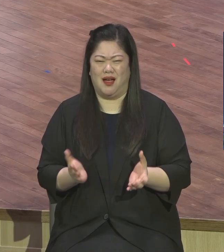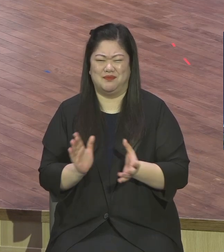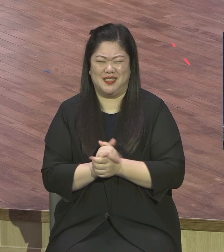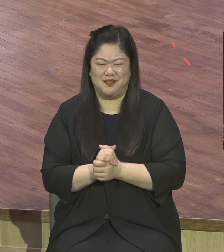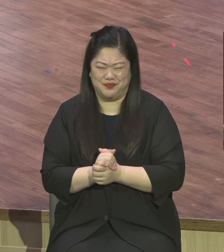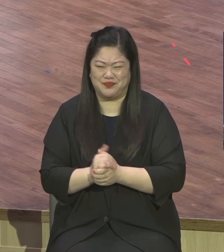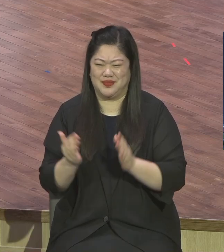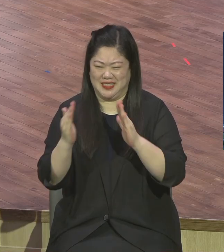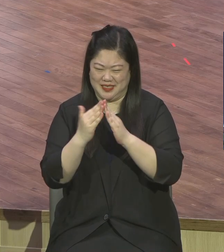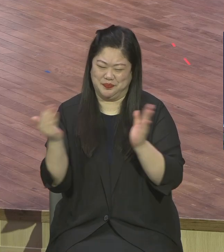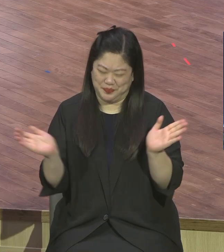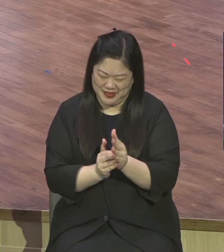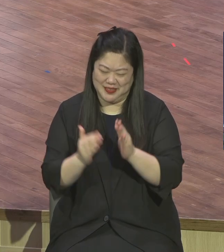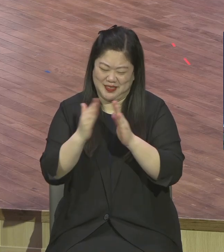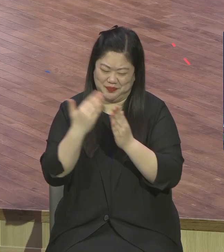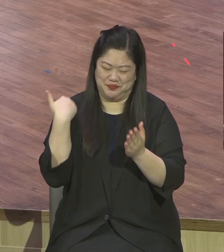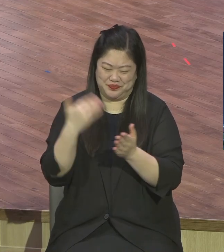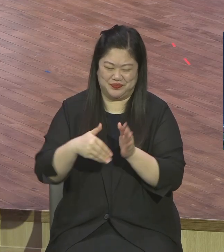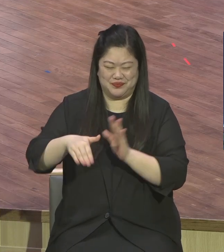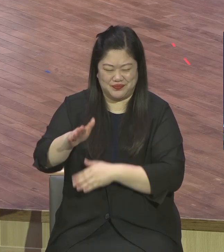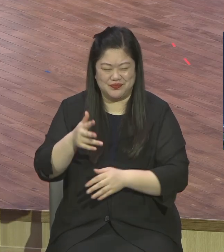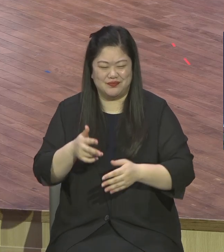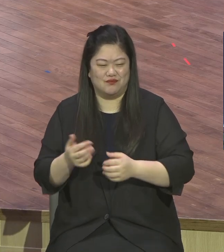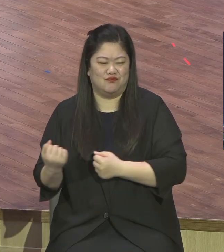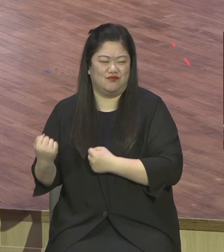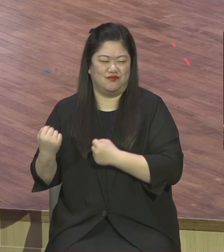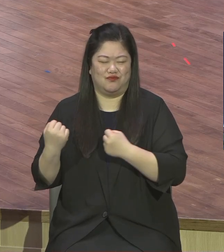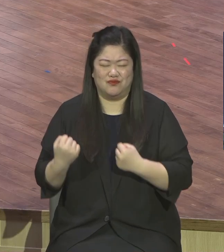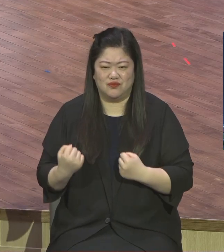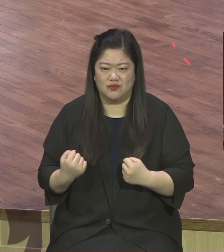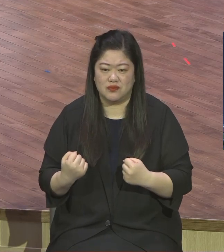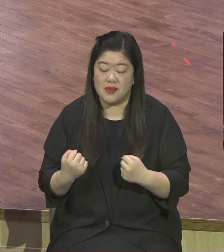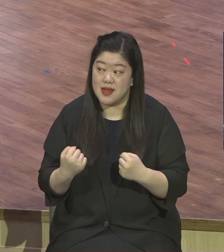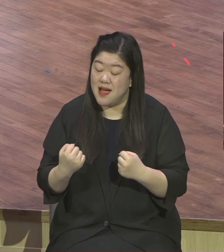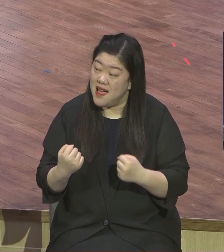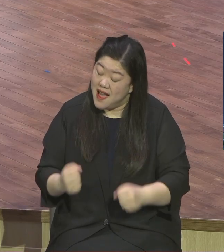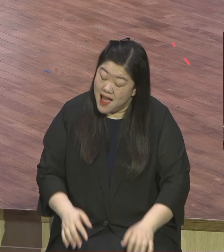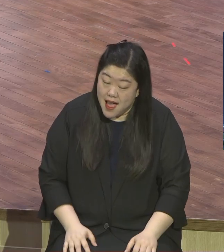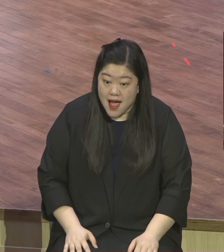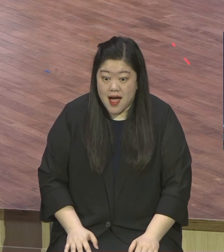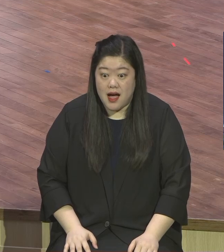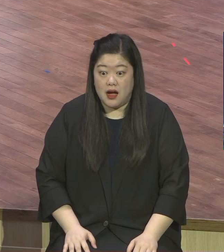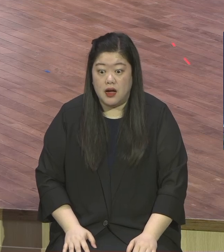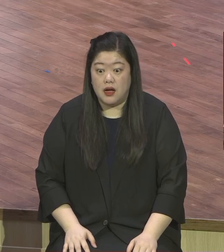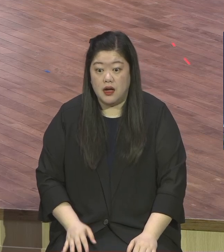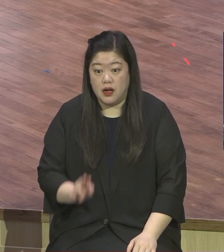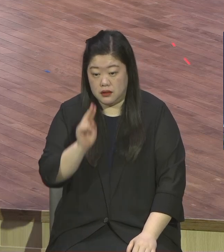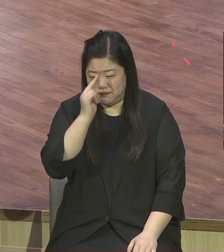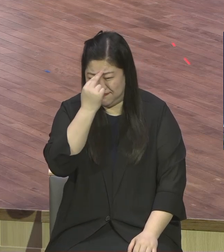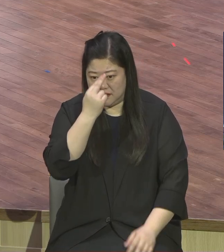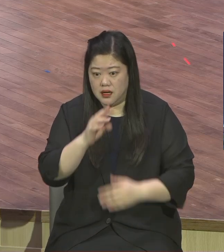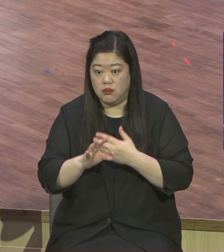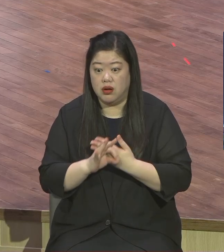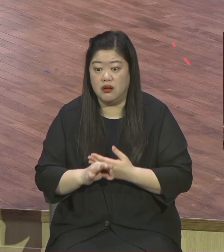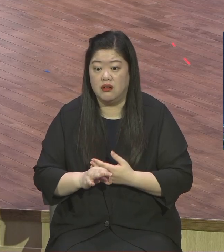성장은 물론이고 교회를 아무리 오래 달려도 결국은 다 도태됩니다 없어진다니까요 어느 날